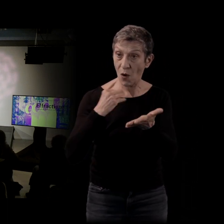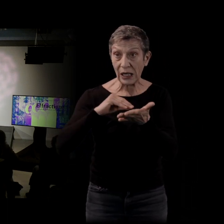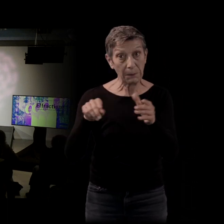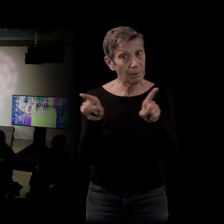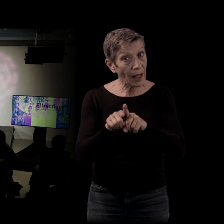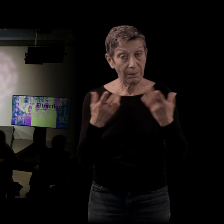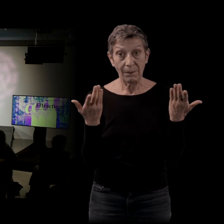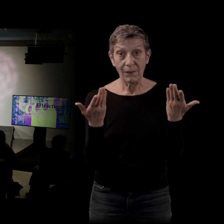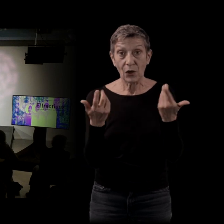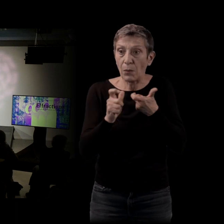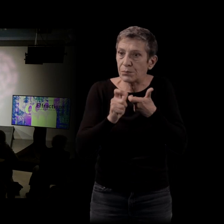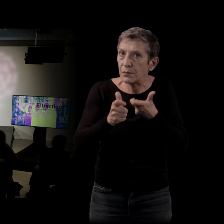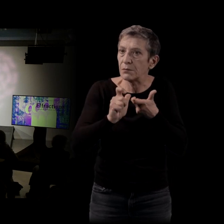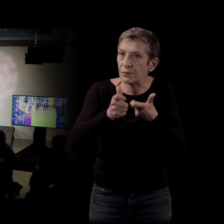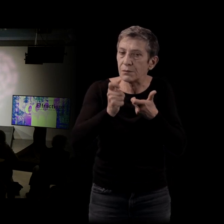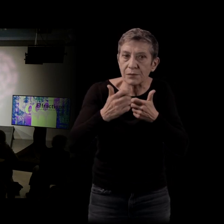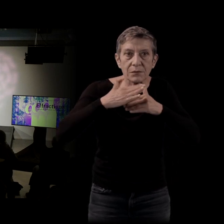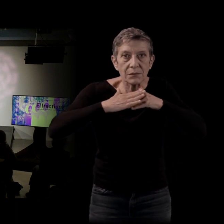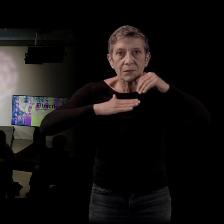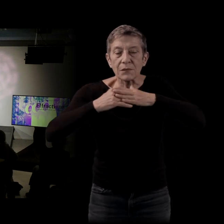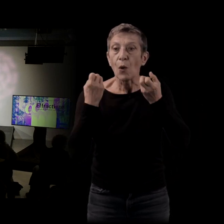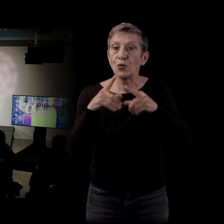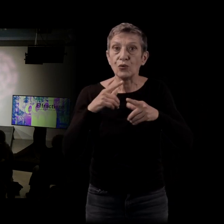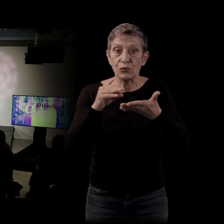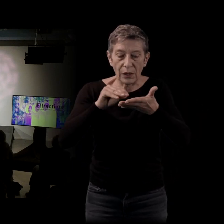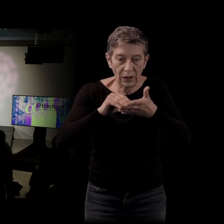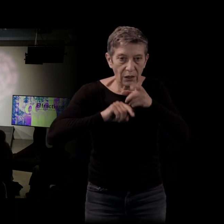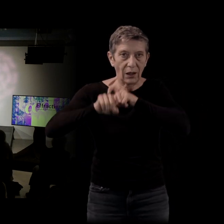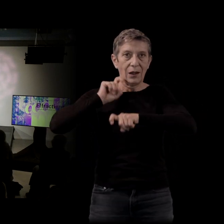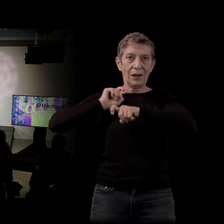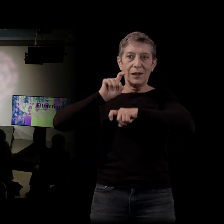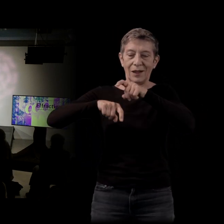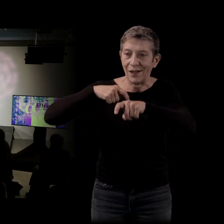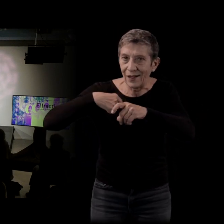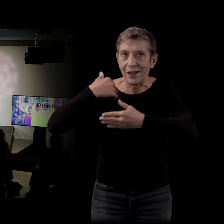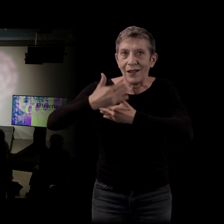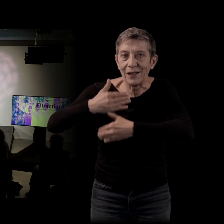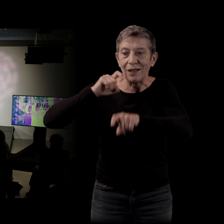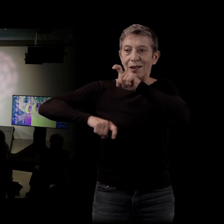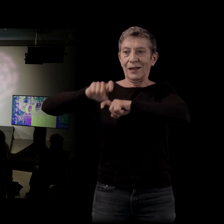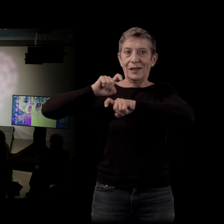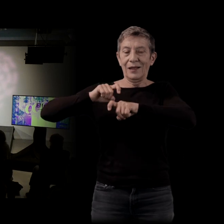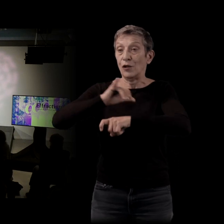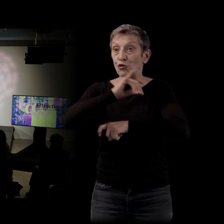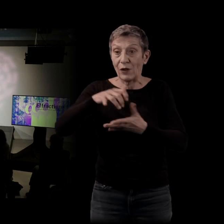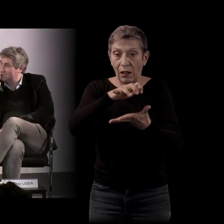ou vous n'arrêtez pas de retourner en arrière pour stabiliser le texte, etc. Eh bien,